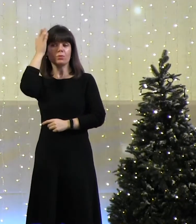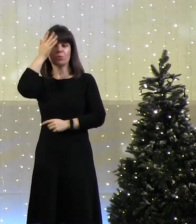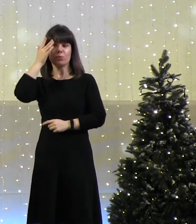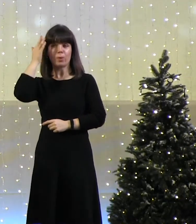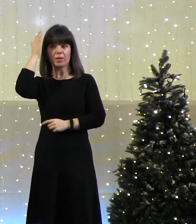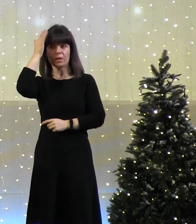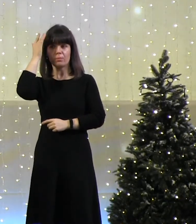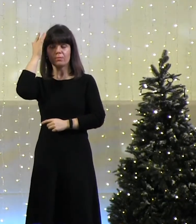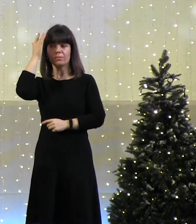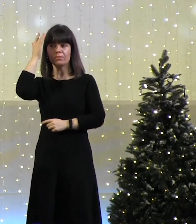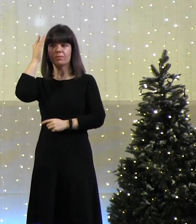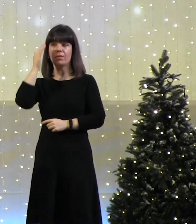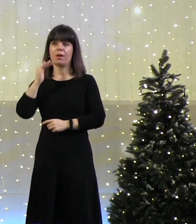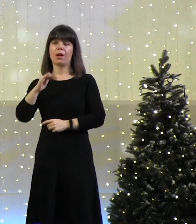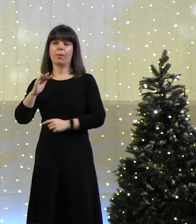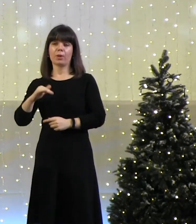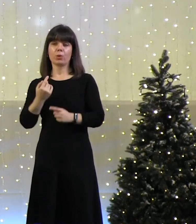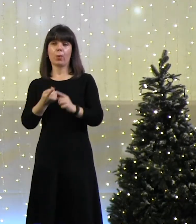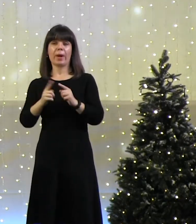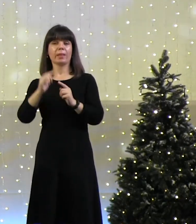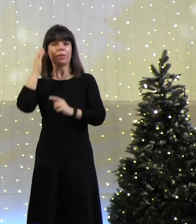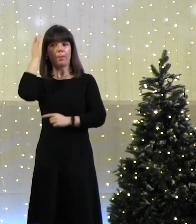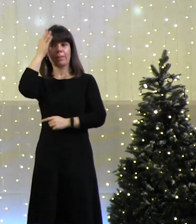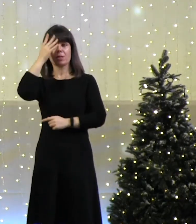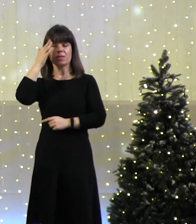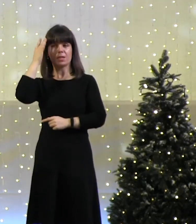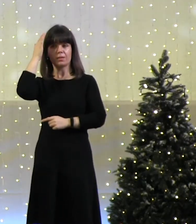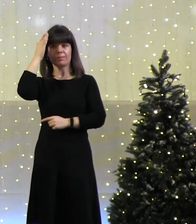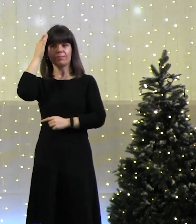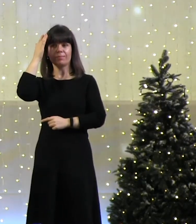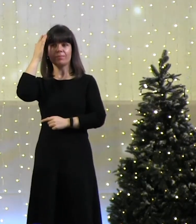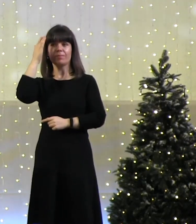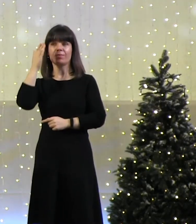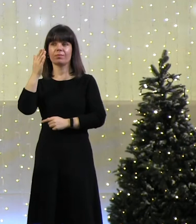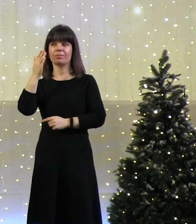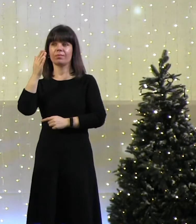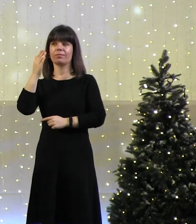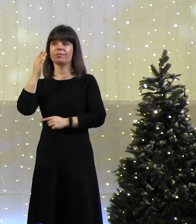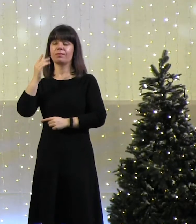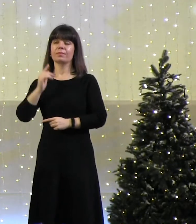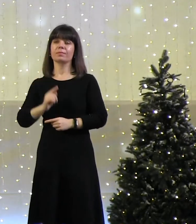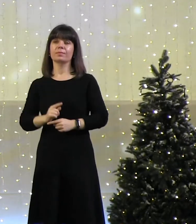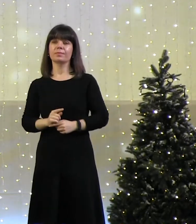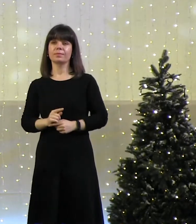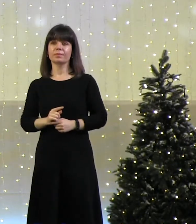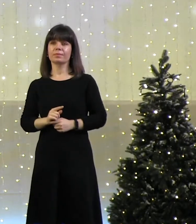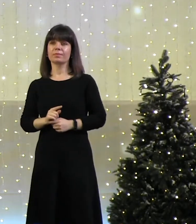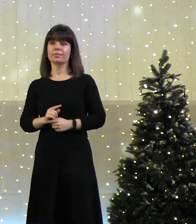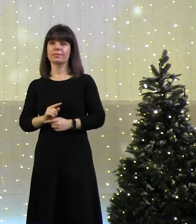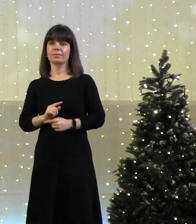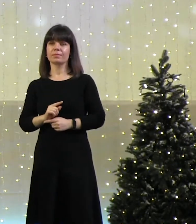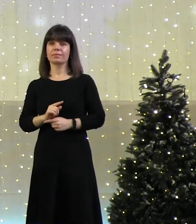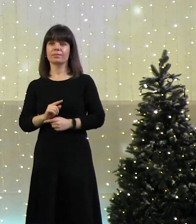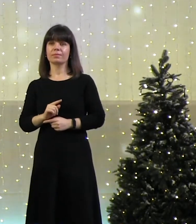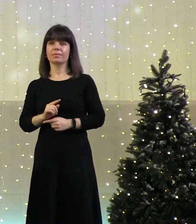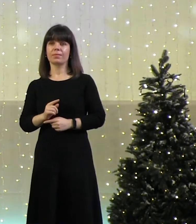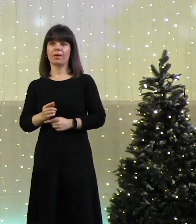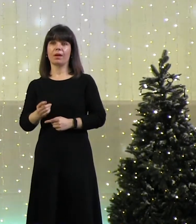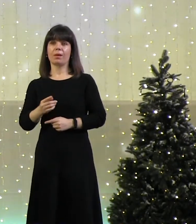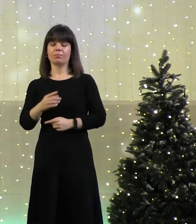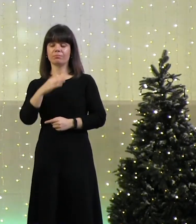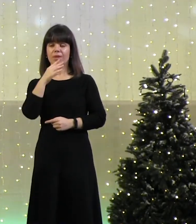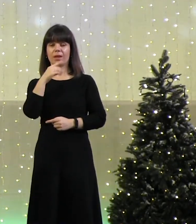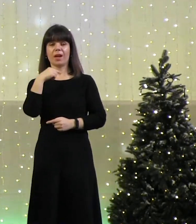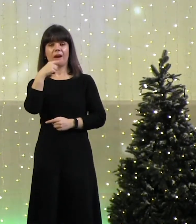и потом эту мысль мы рождаем нашими голосовыми связками